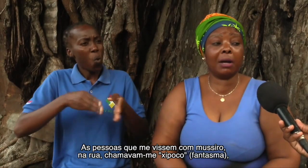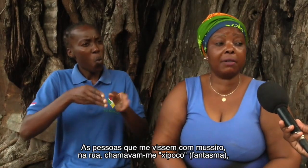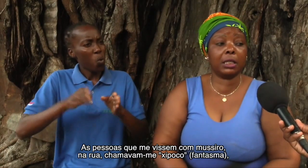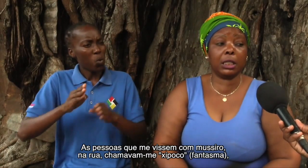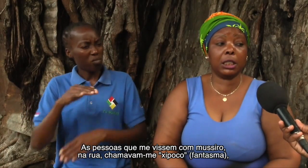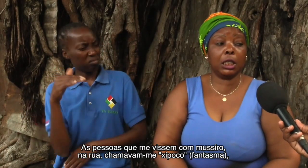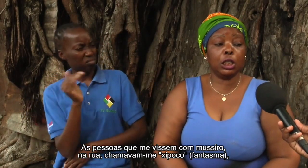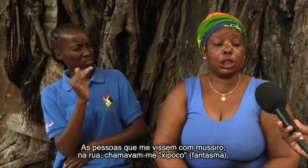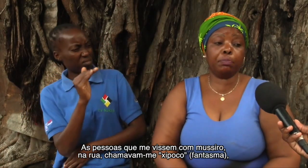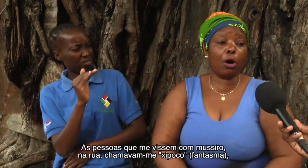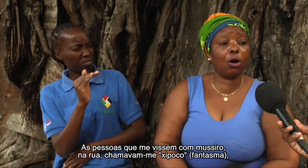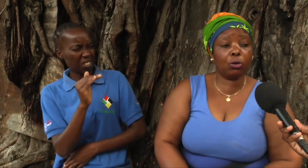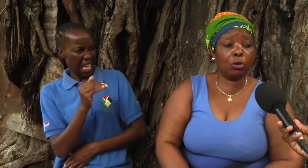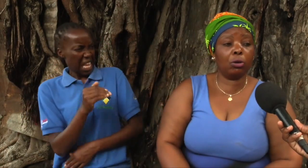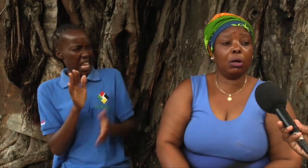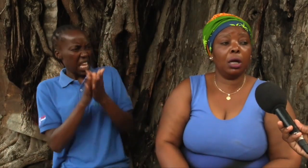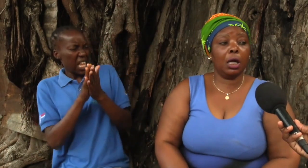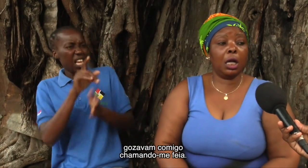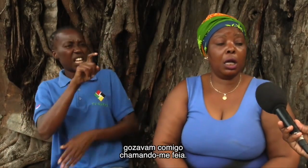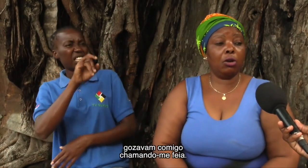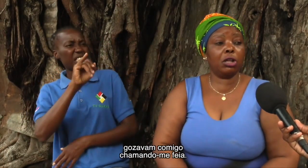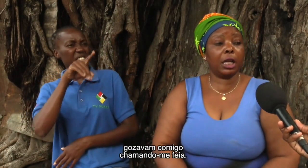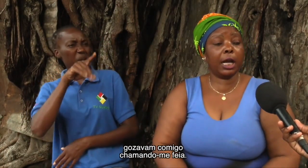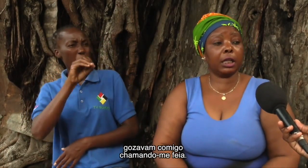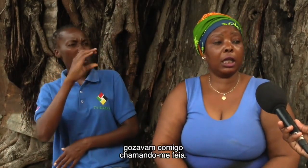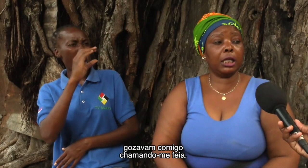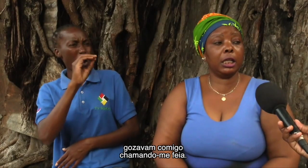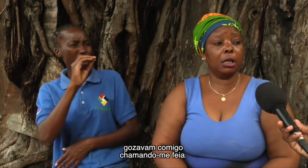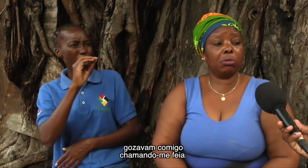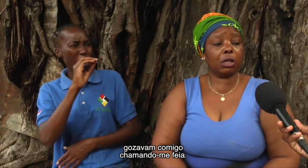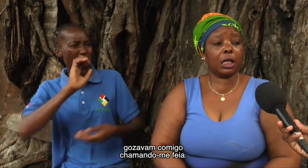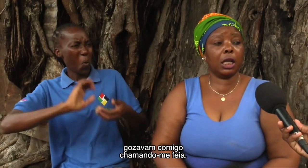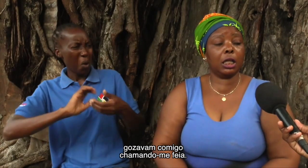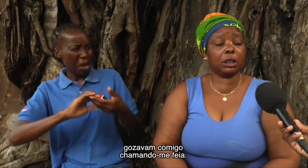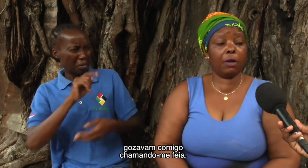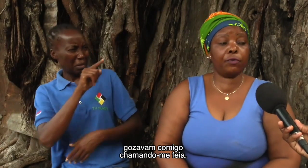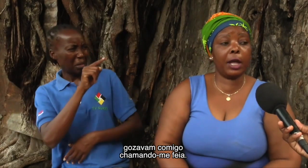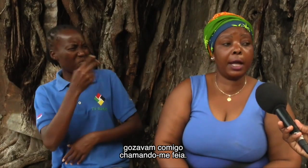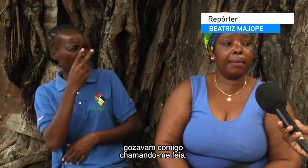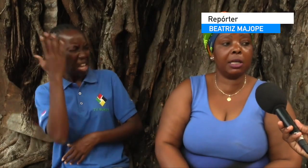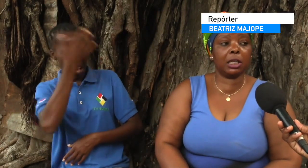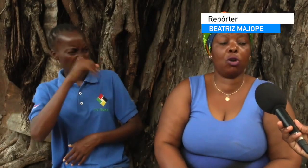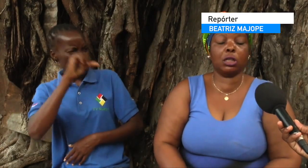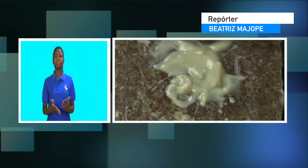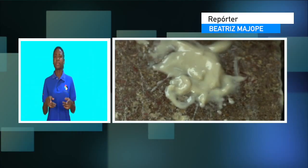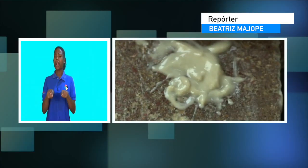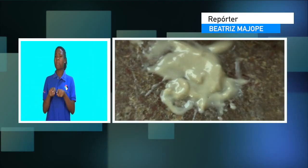chamavam de Chipoco. Olha lá aquele ali. Por que é que ela está feia?